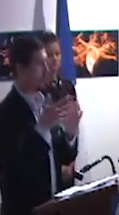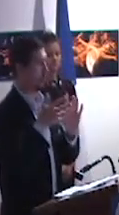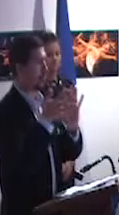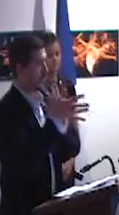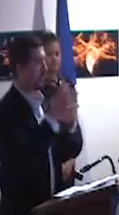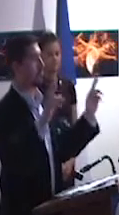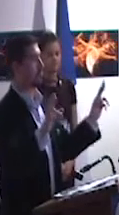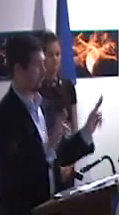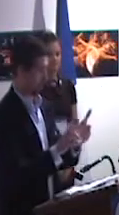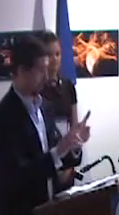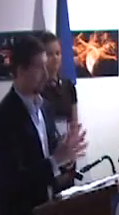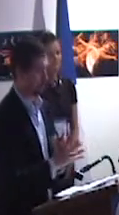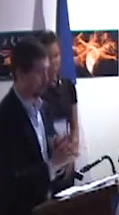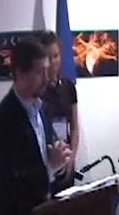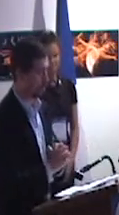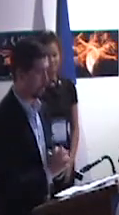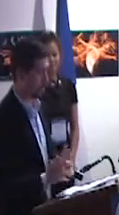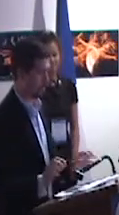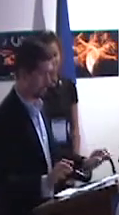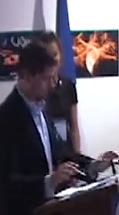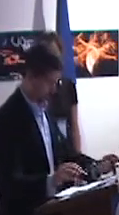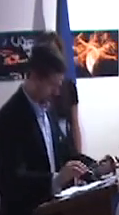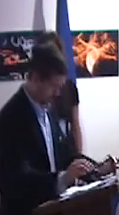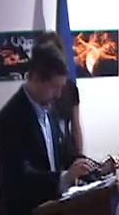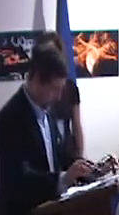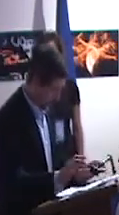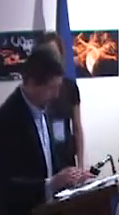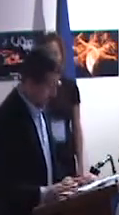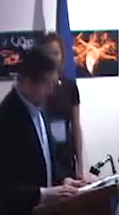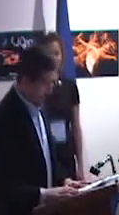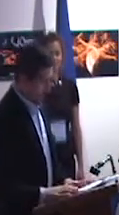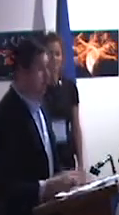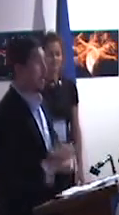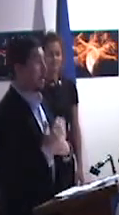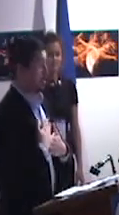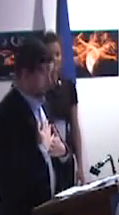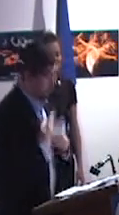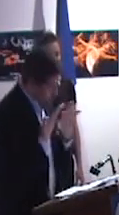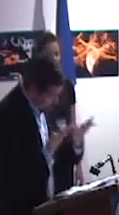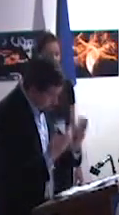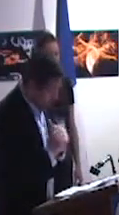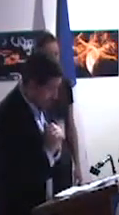quiero comentarles en breve de qué se trata este coloquio.